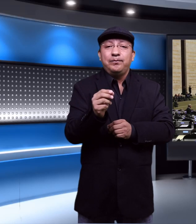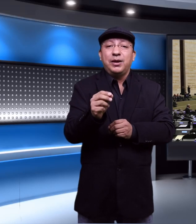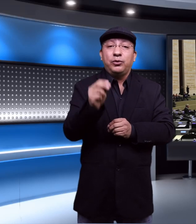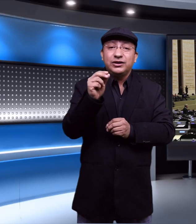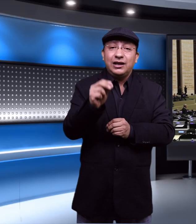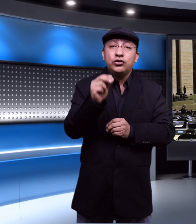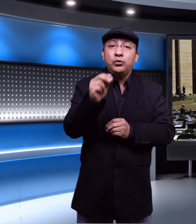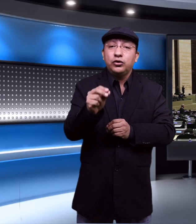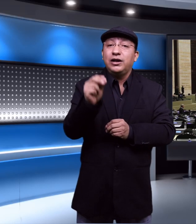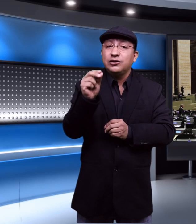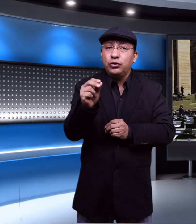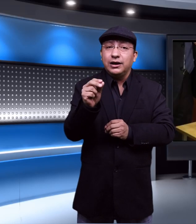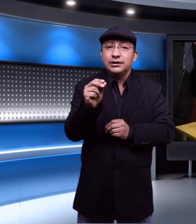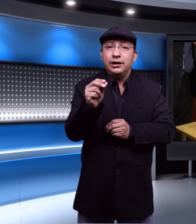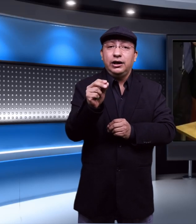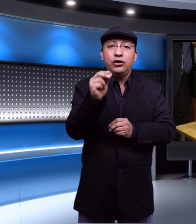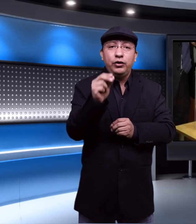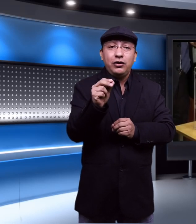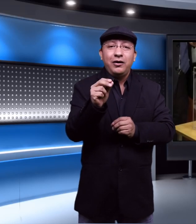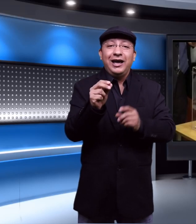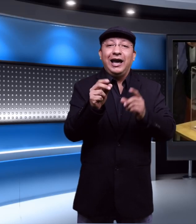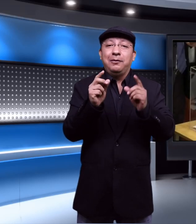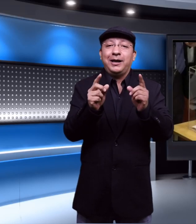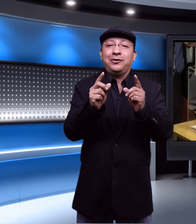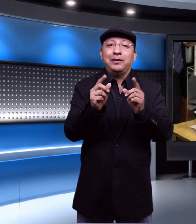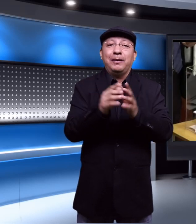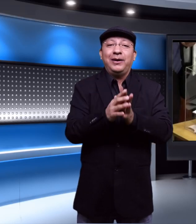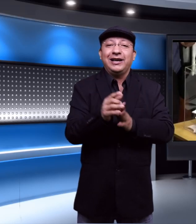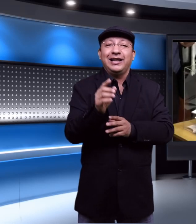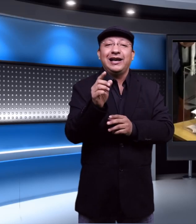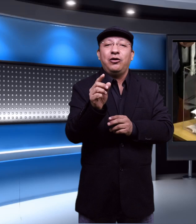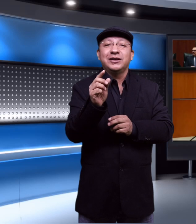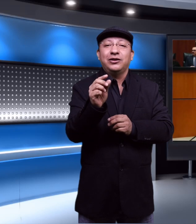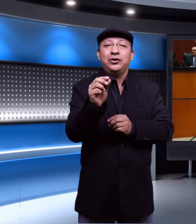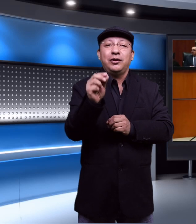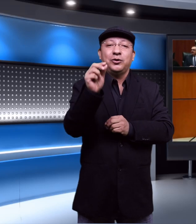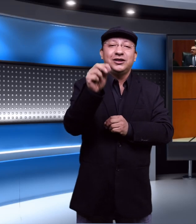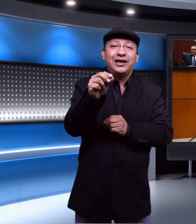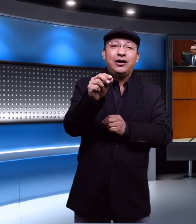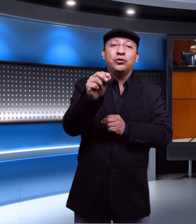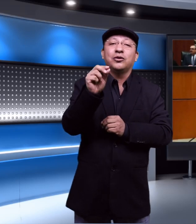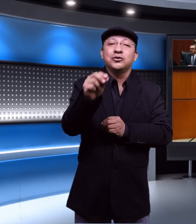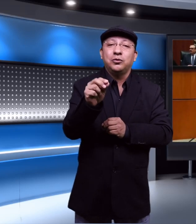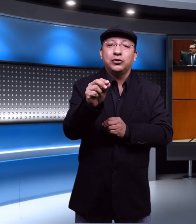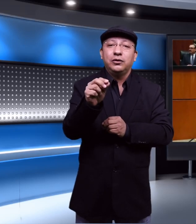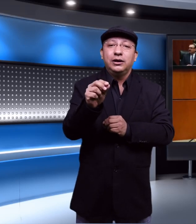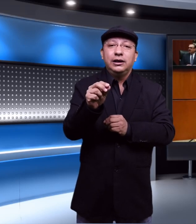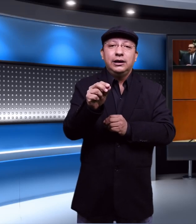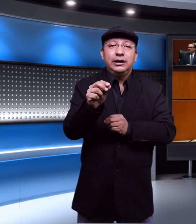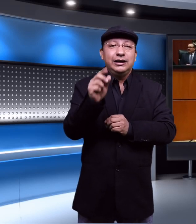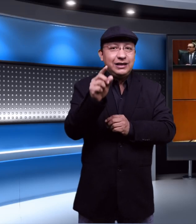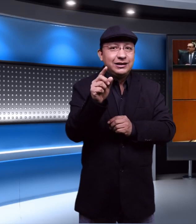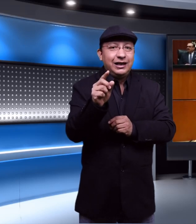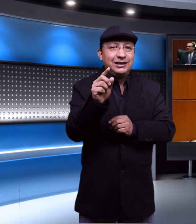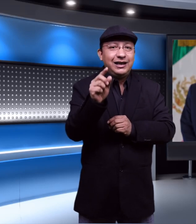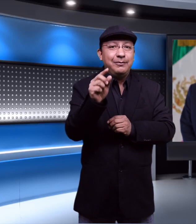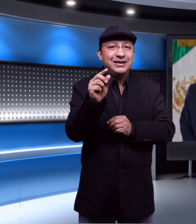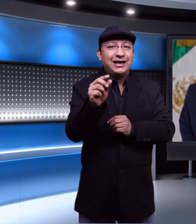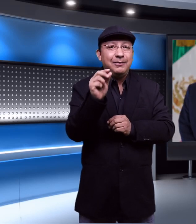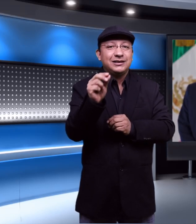depositando su voto en las urnas incluido el barco de papel que Delgado Macedonio depositaría junto con su voto. Quizás ese era el mensaje más